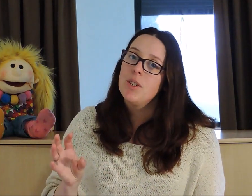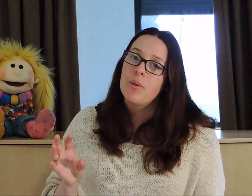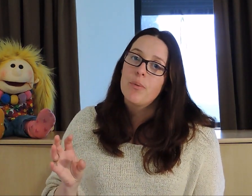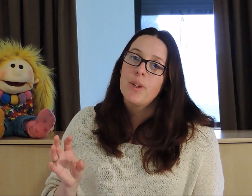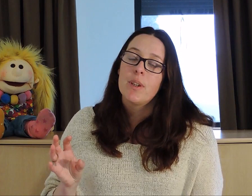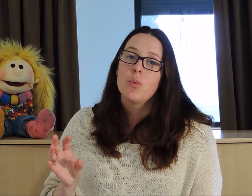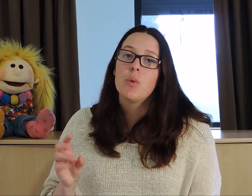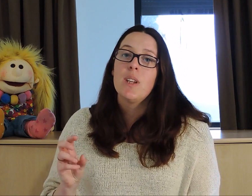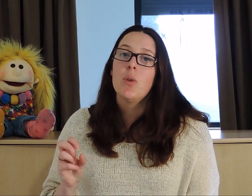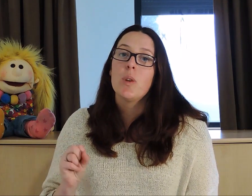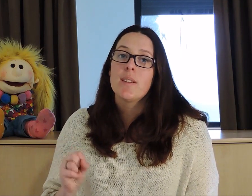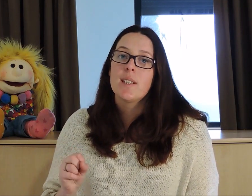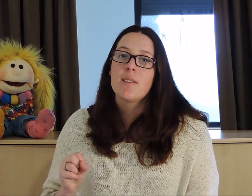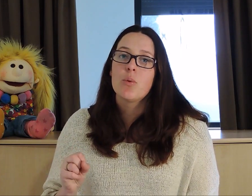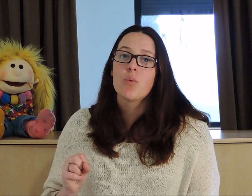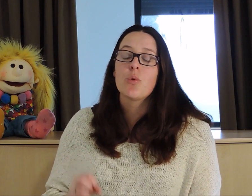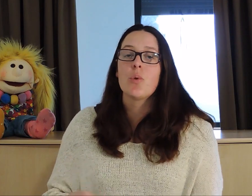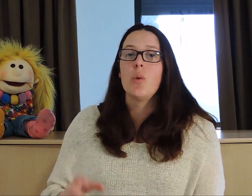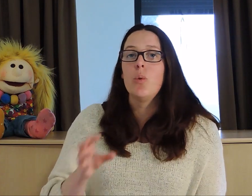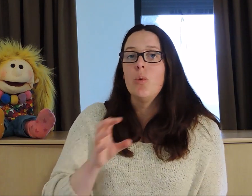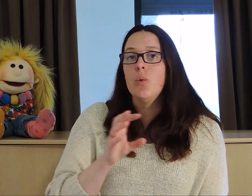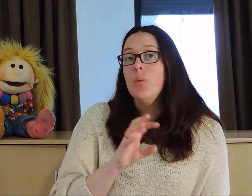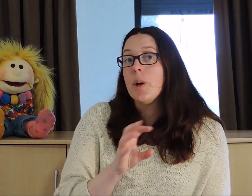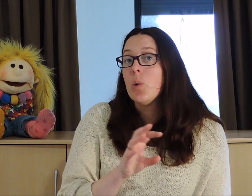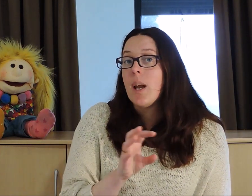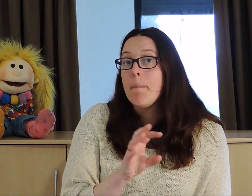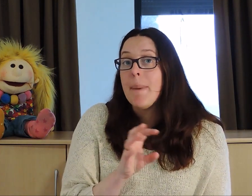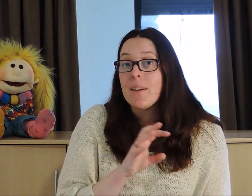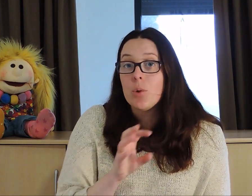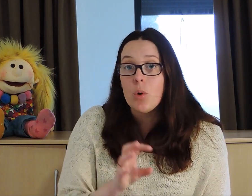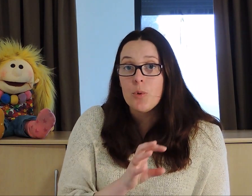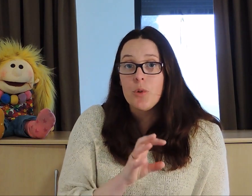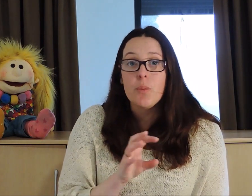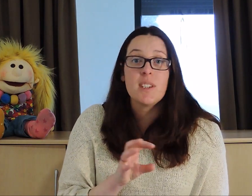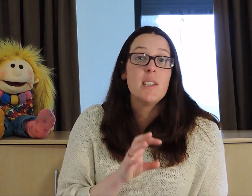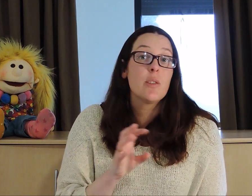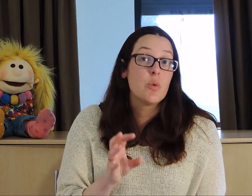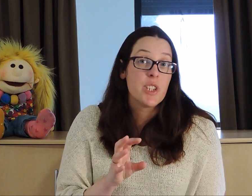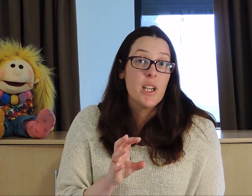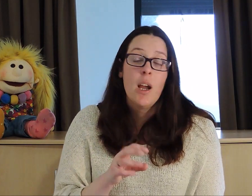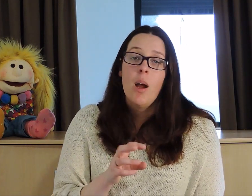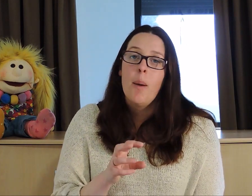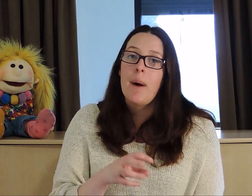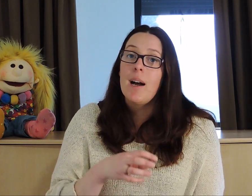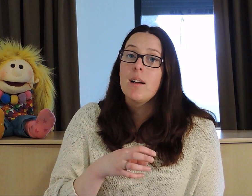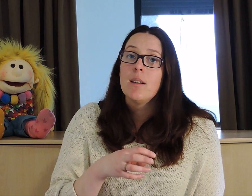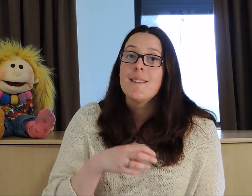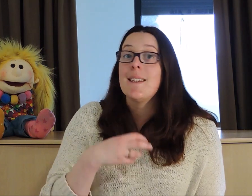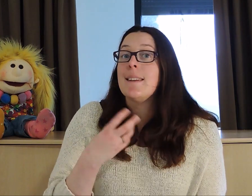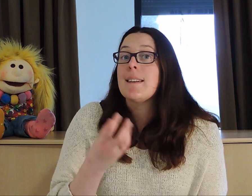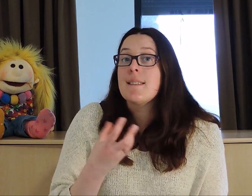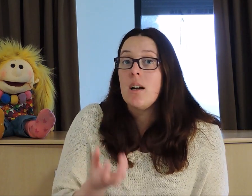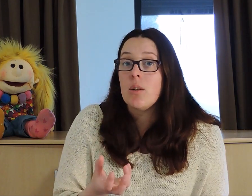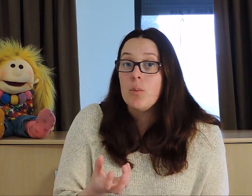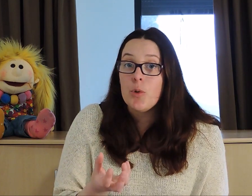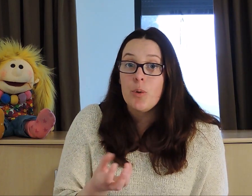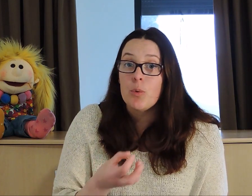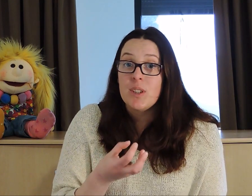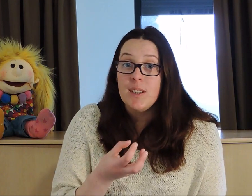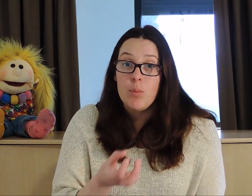chiffre en fait va nous donner une indication sur le numéro de la paire de chromosomes qui est touchée par cet extra chromosome. Donc il